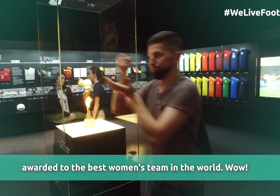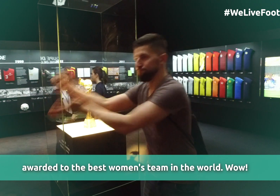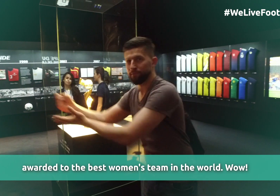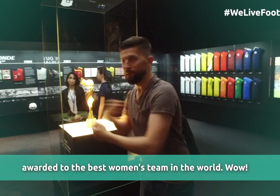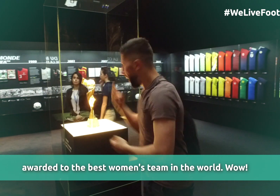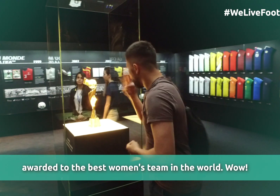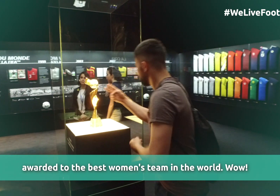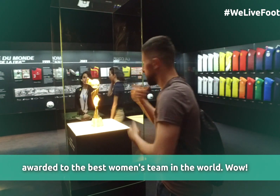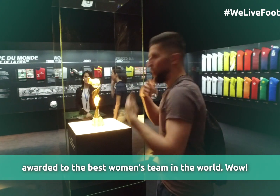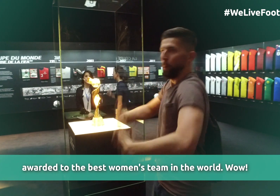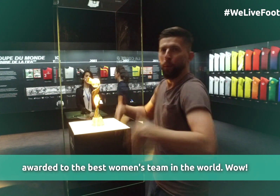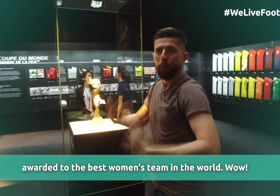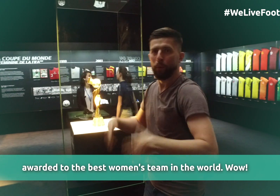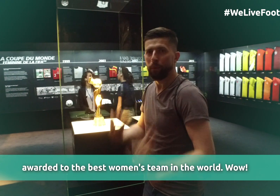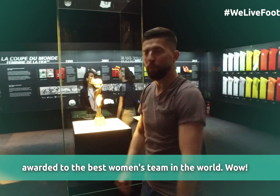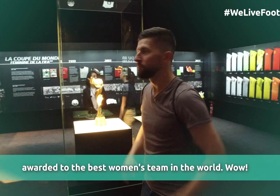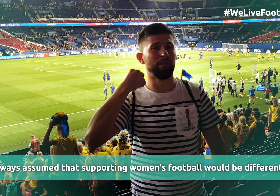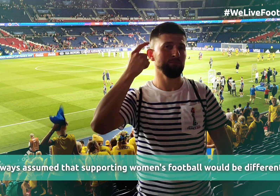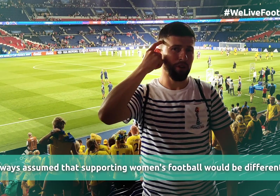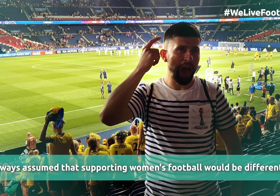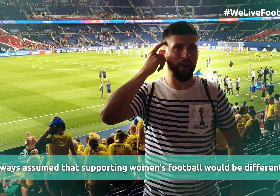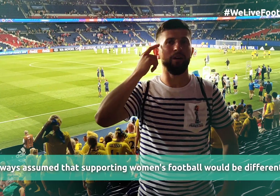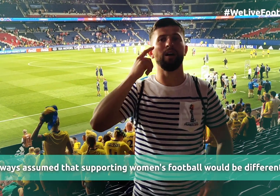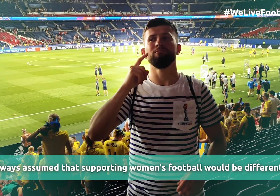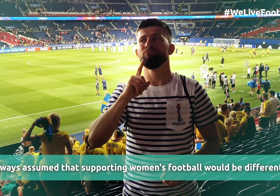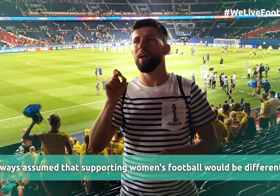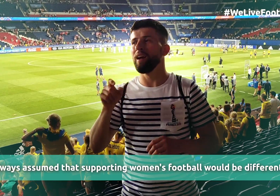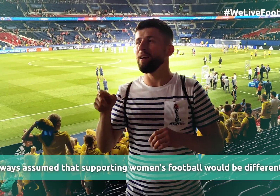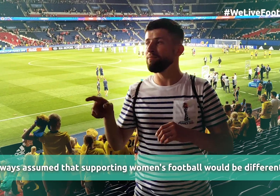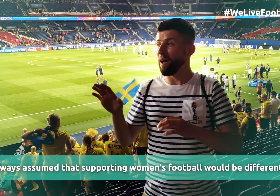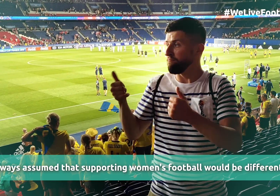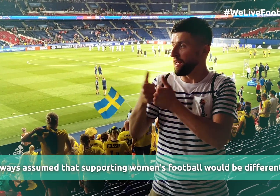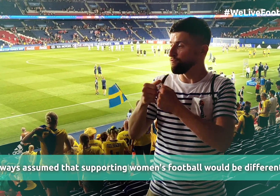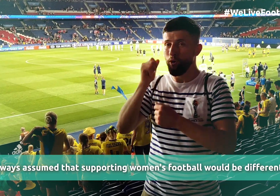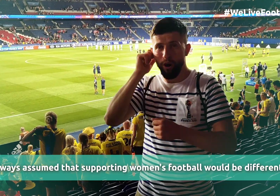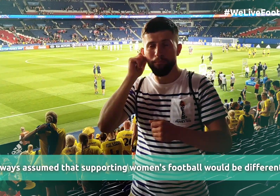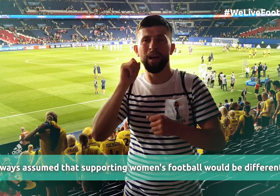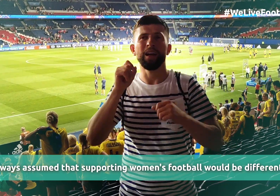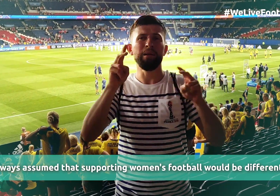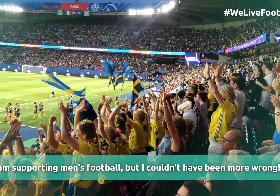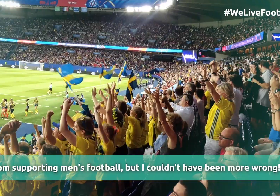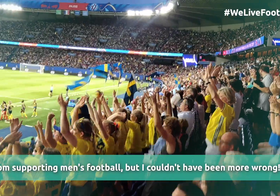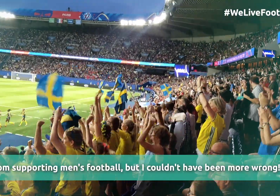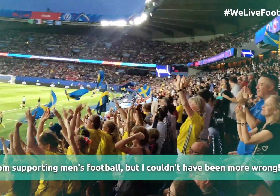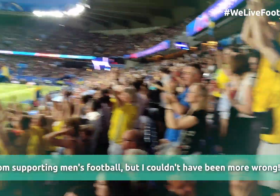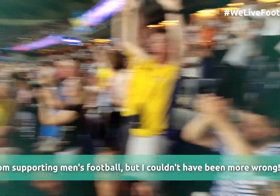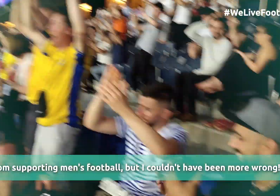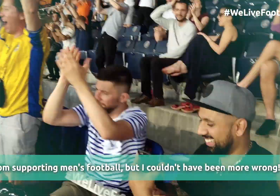na świecie. Wow. Myślałem, że kibicowanie meczy kobiet jest inne od kibicowania